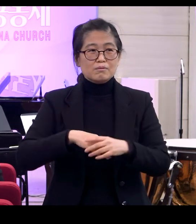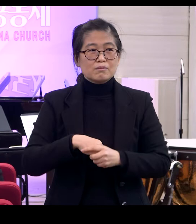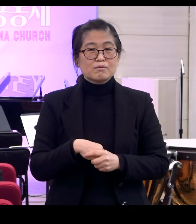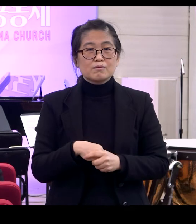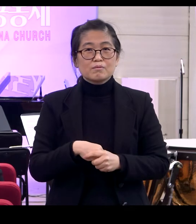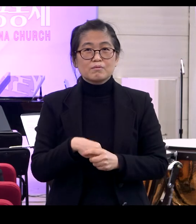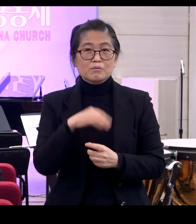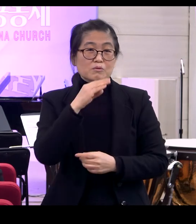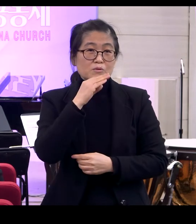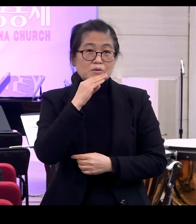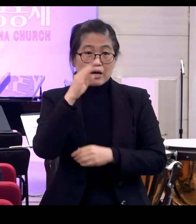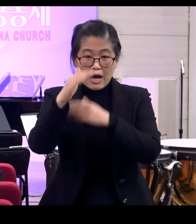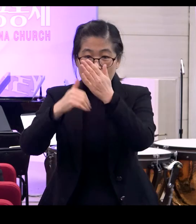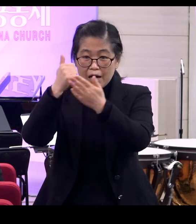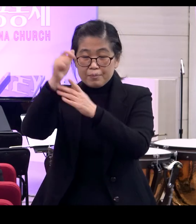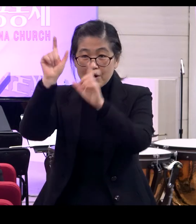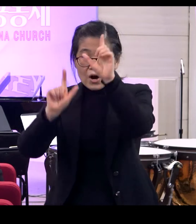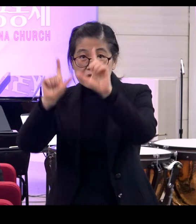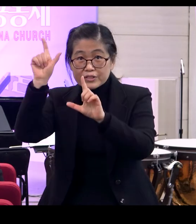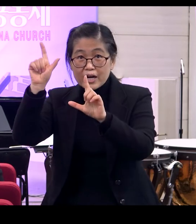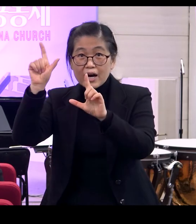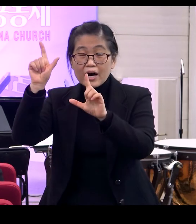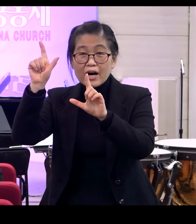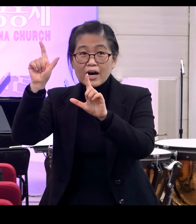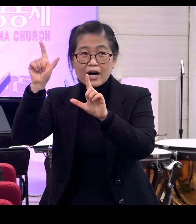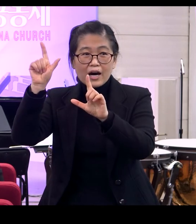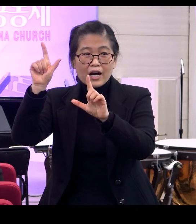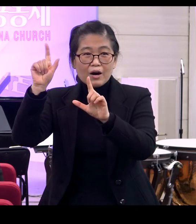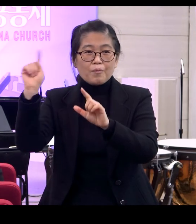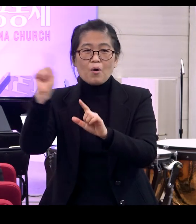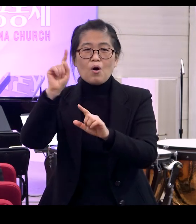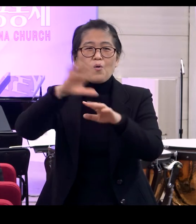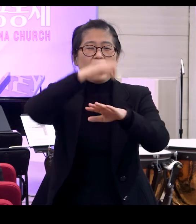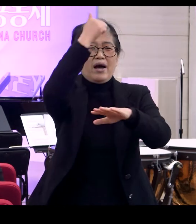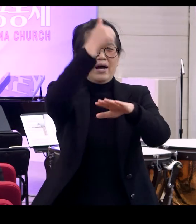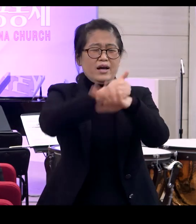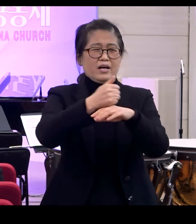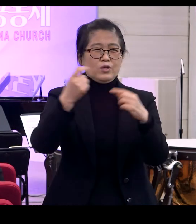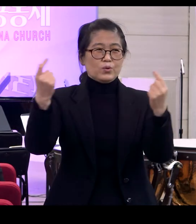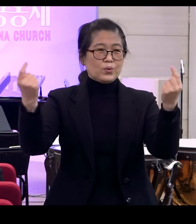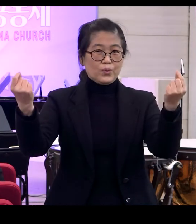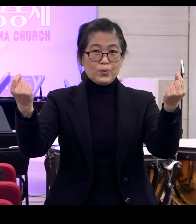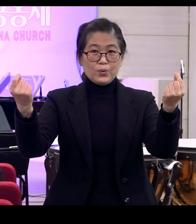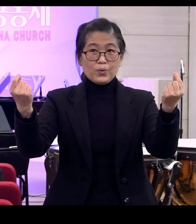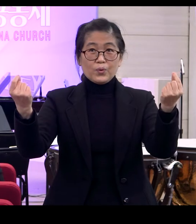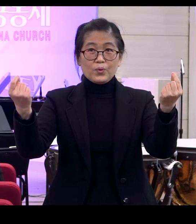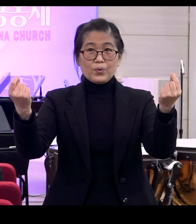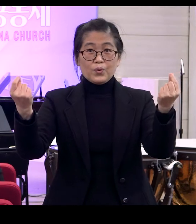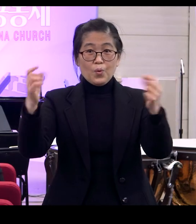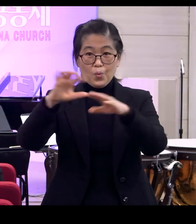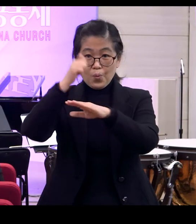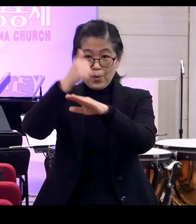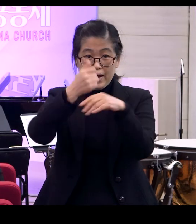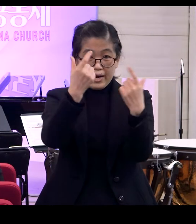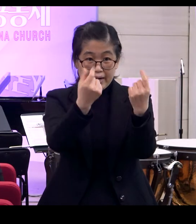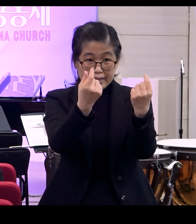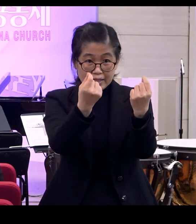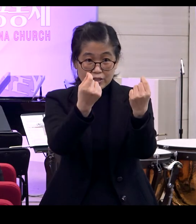그렇습니다 하나님의 형상이라는 것은요 무엇보다 왕이라는 뜻입니다 하나님이 왕 같은 존재로 우리를